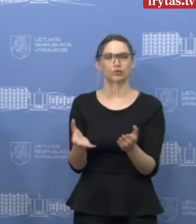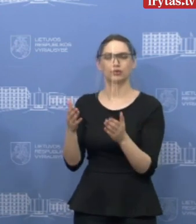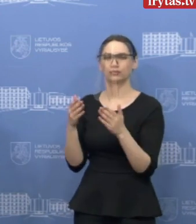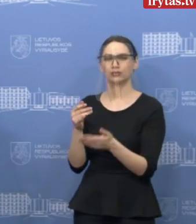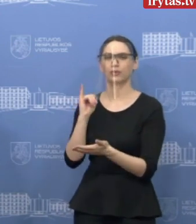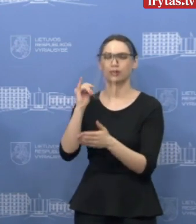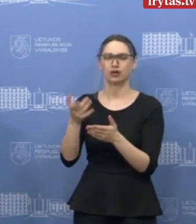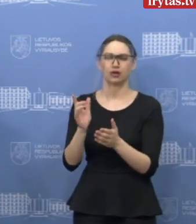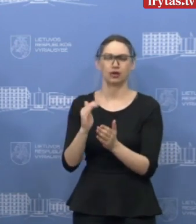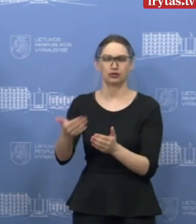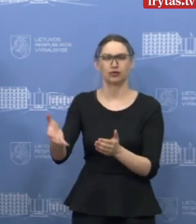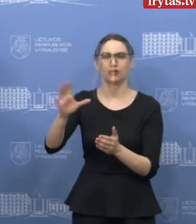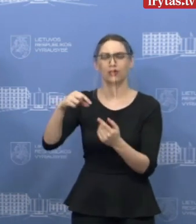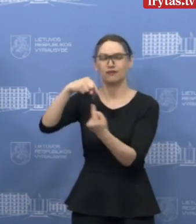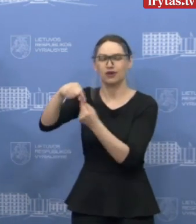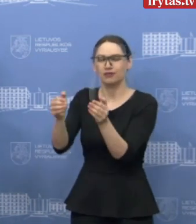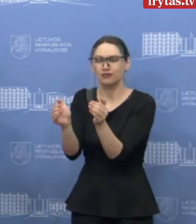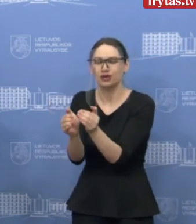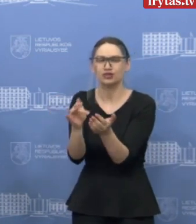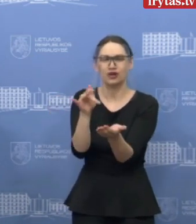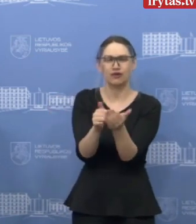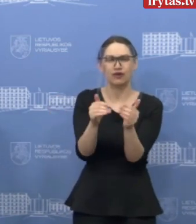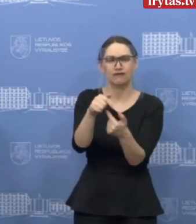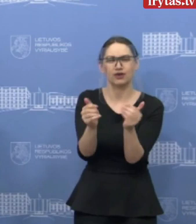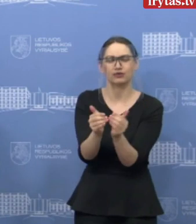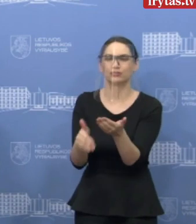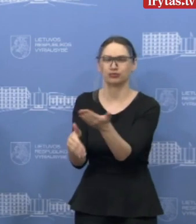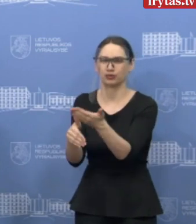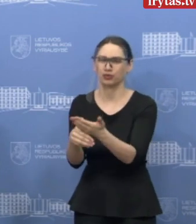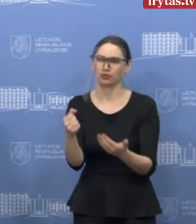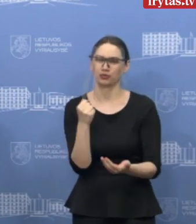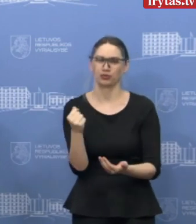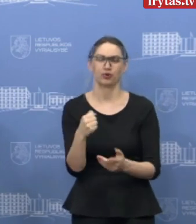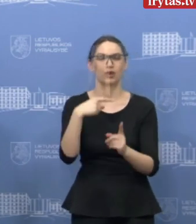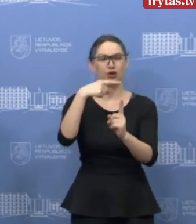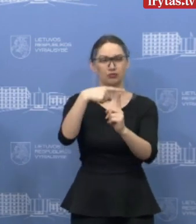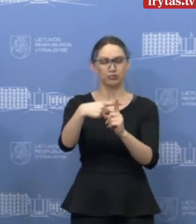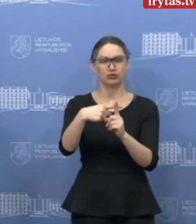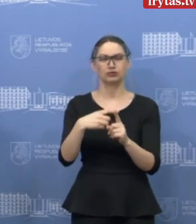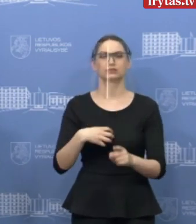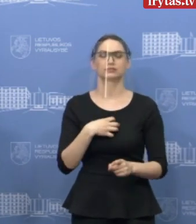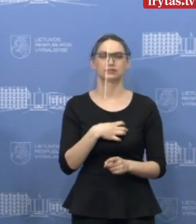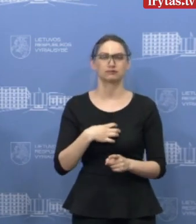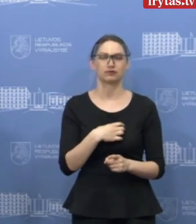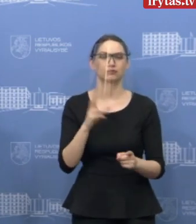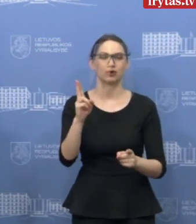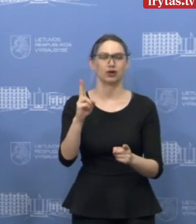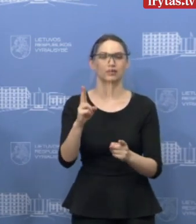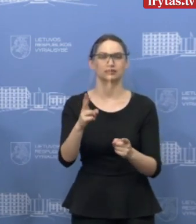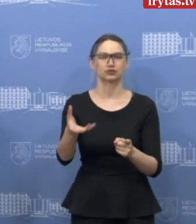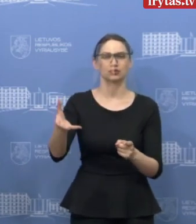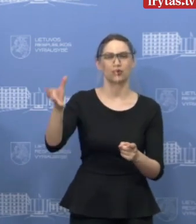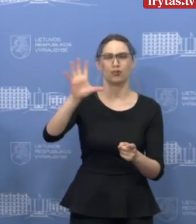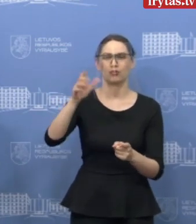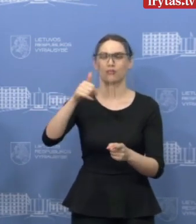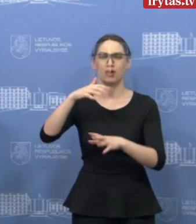ir vidutinį verslą. Ir trečias principas, kad šiuoje pagalboje galėtų daryvauti kaip įmanoma daugiau finansinių institucijų.